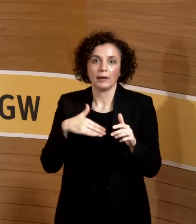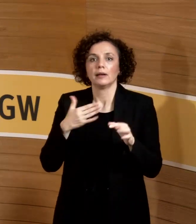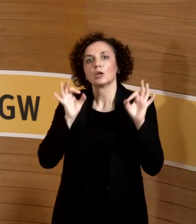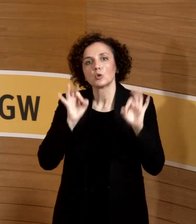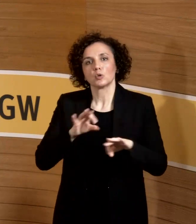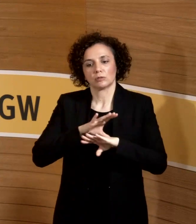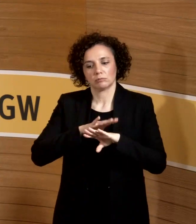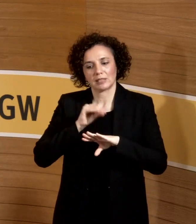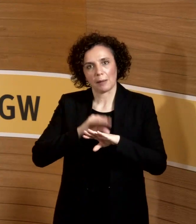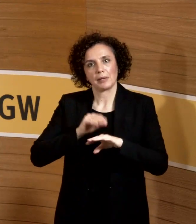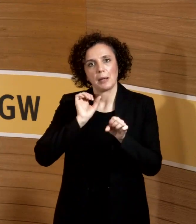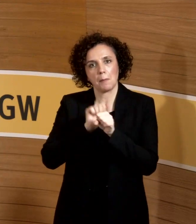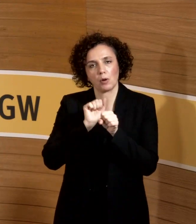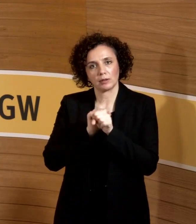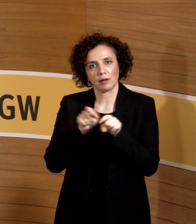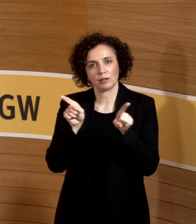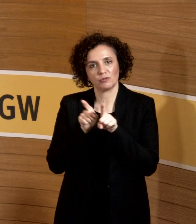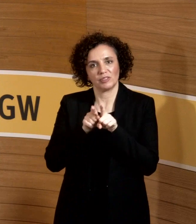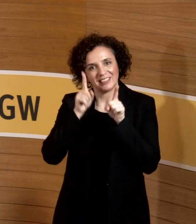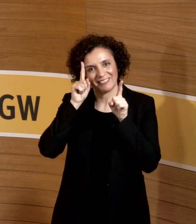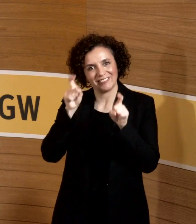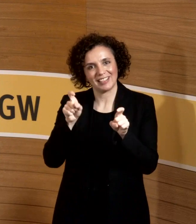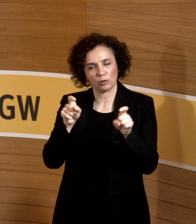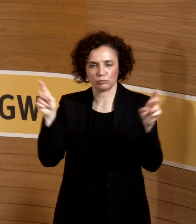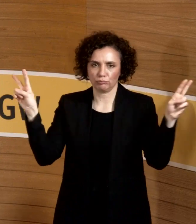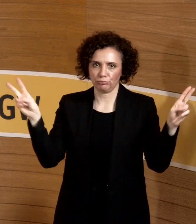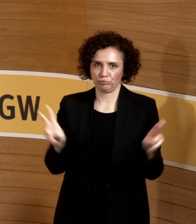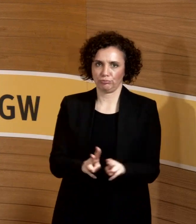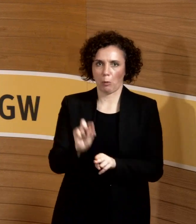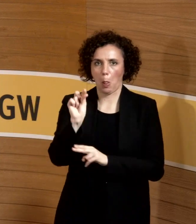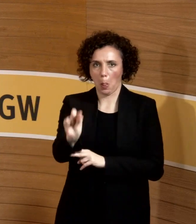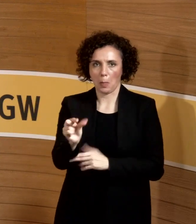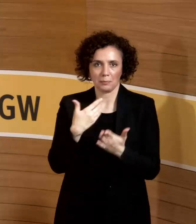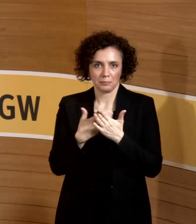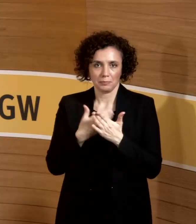Hepatitis B, mit hohen Viruslasten, aber sonst ist das nicht mehr so das Problem.